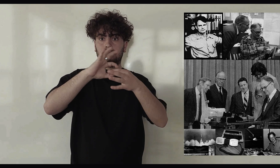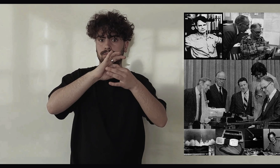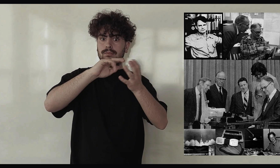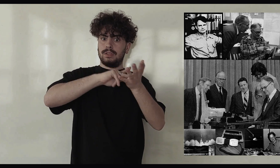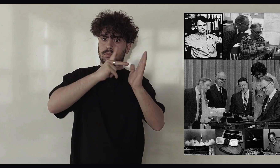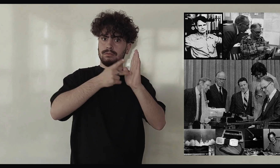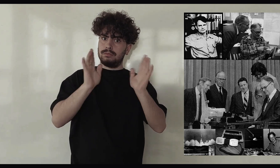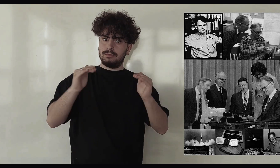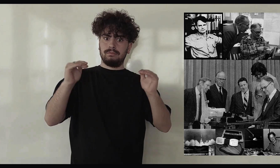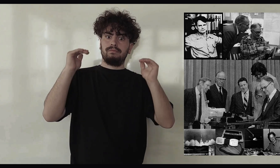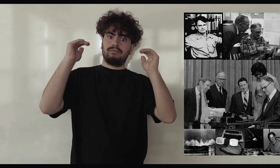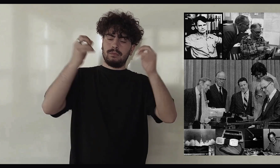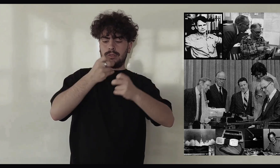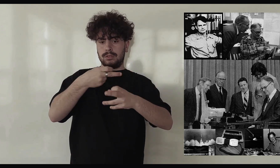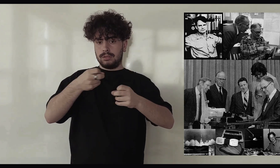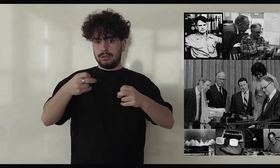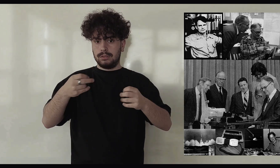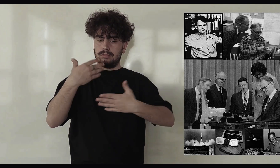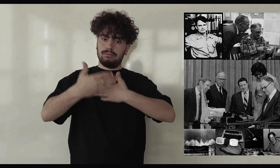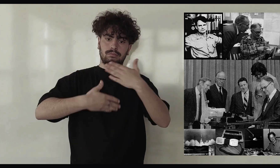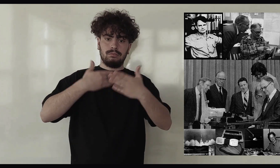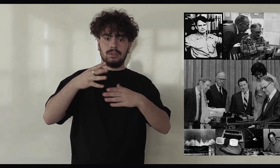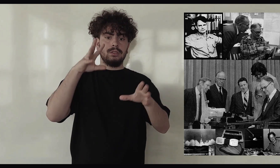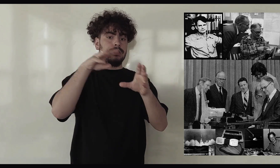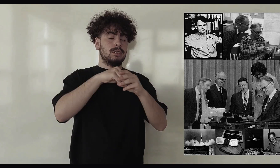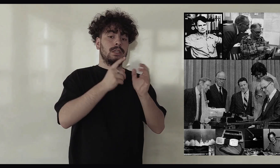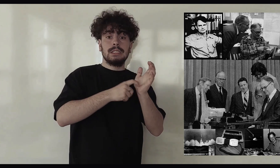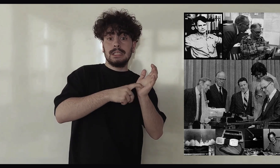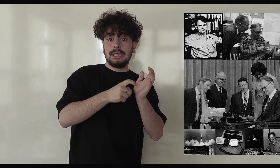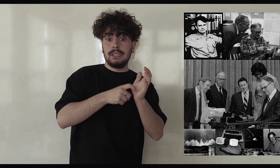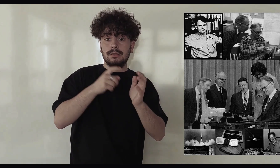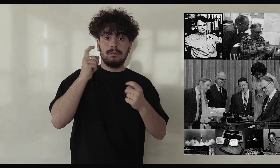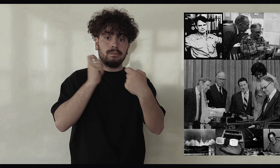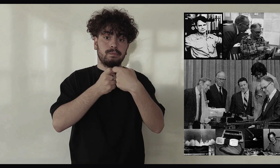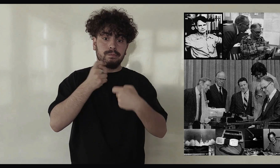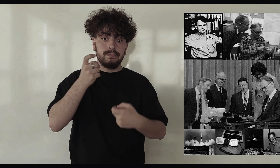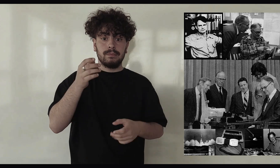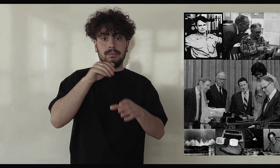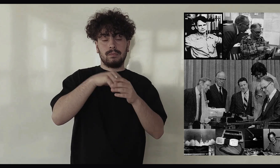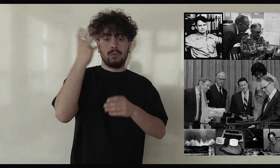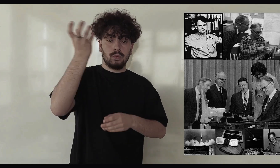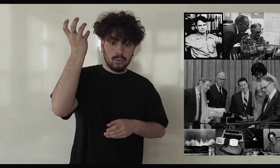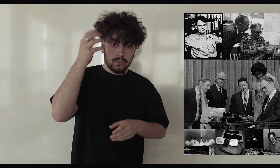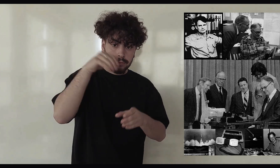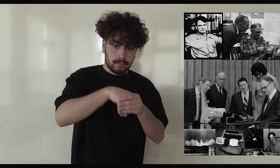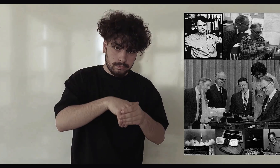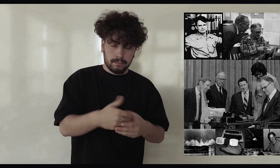e uma aproximação à cultura maioritária na América.